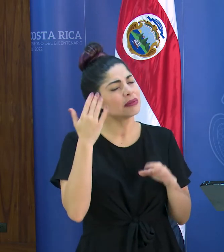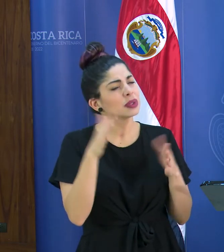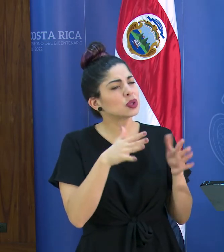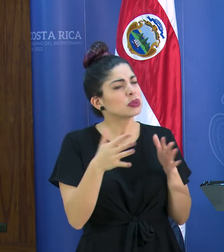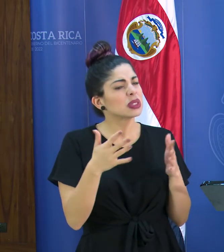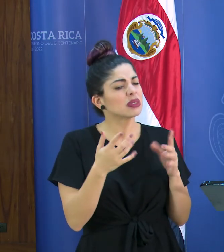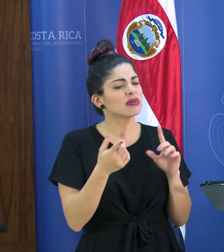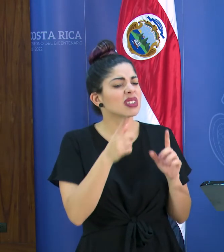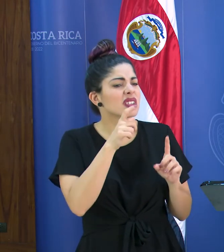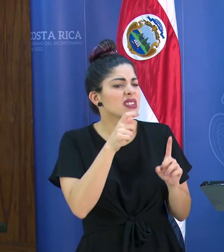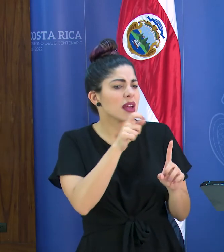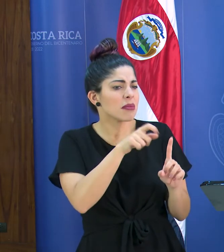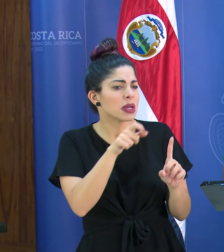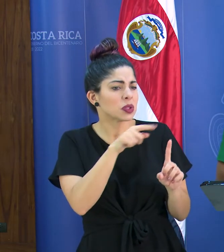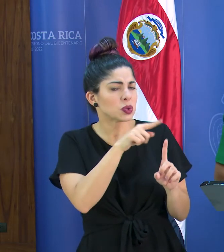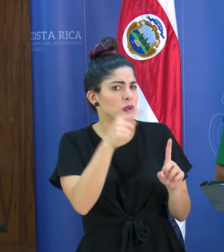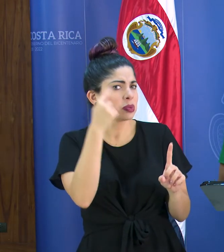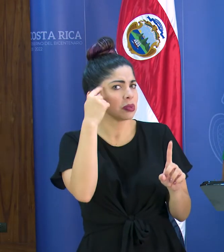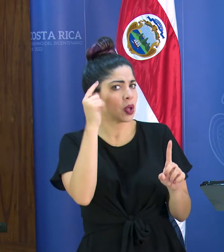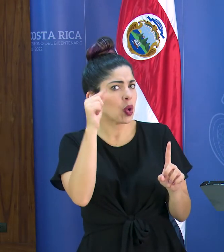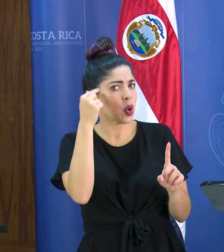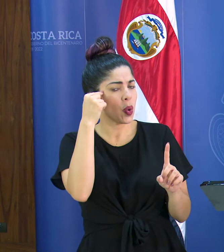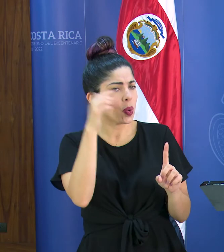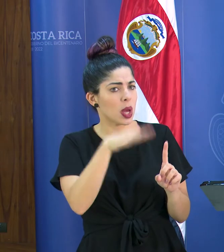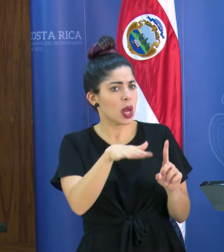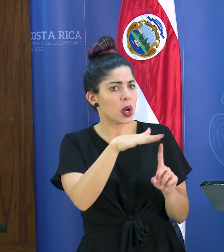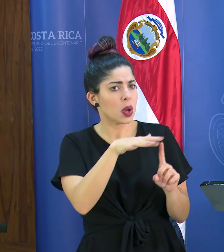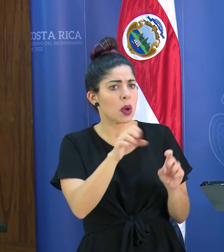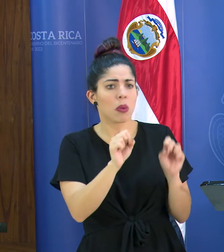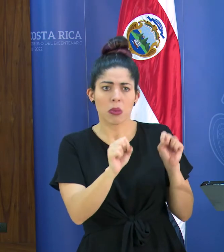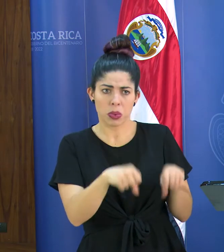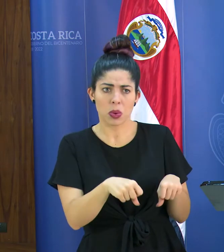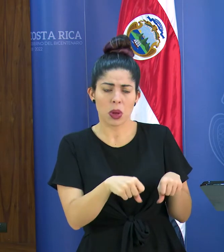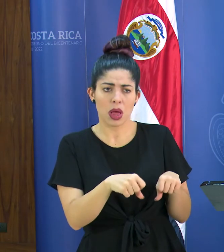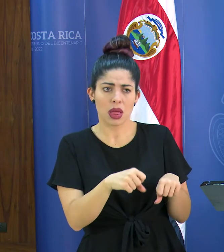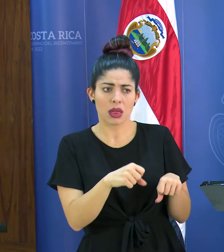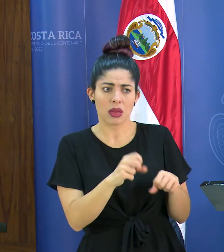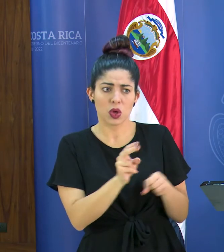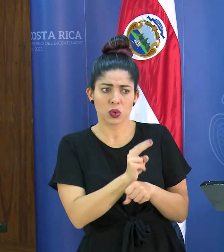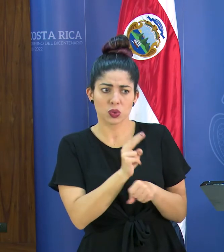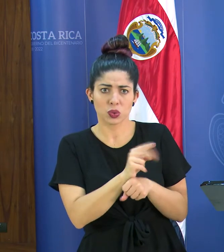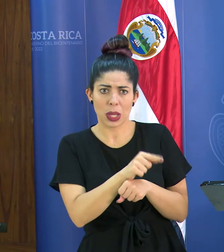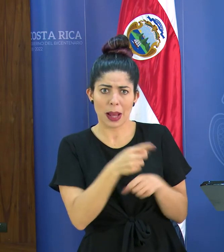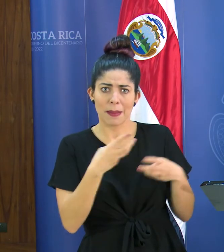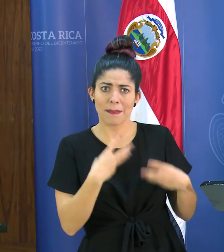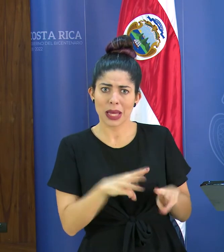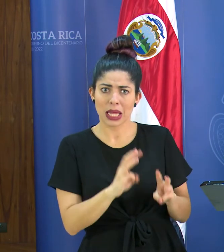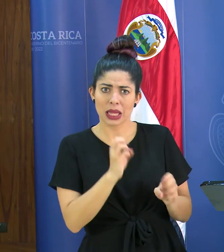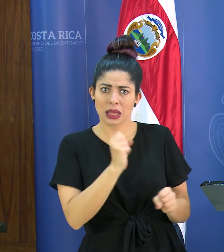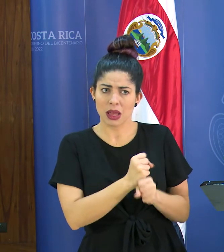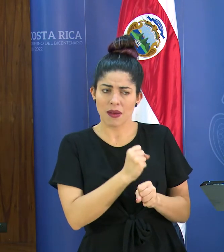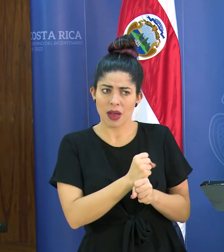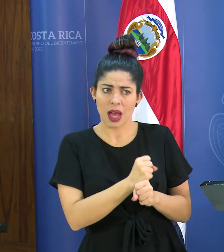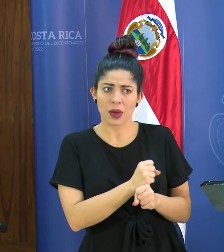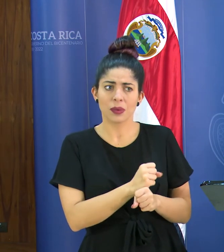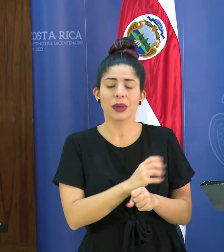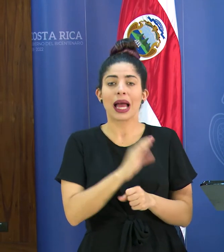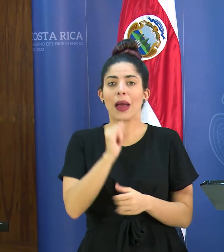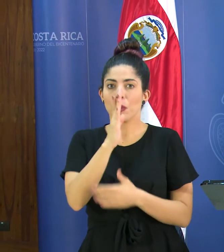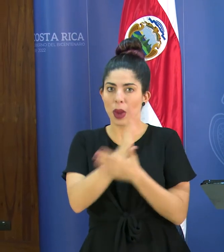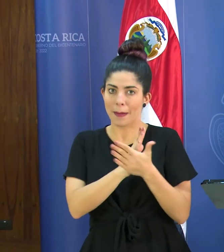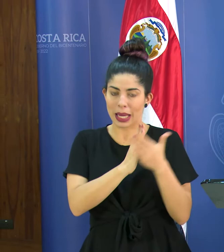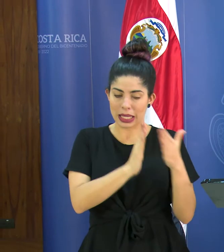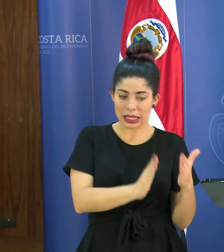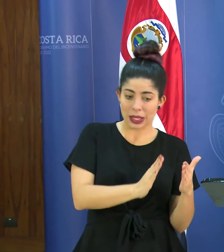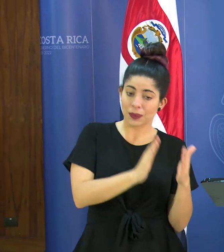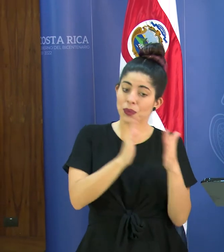es esa población que tienen identificada en el gobierno que podría utilizar este método de trabajo eso por un lado